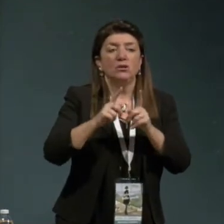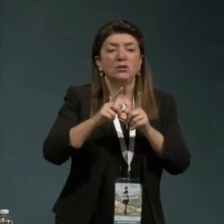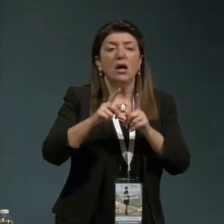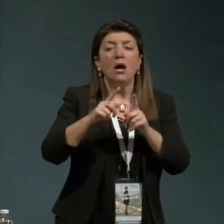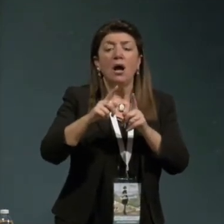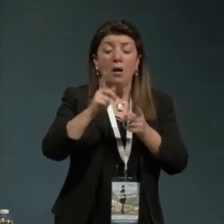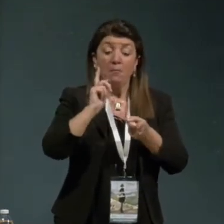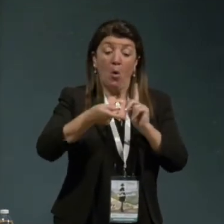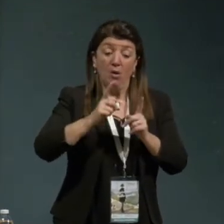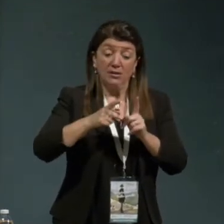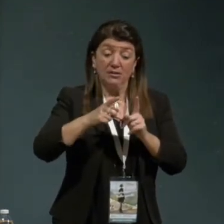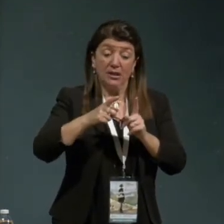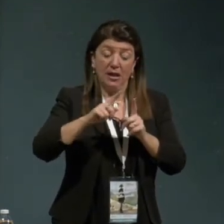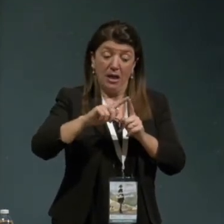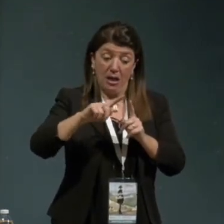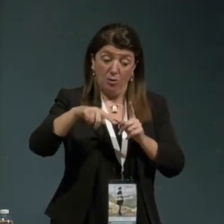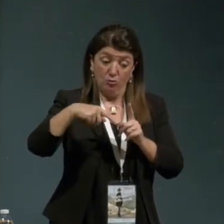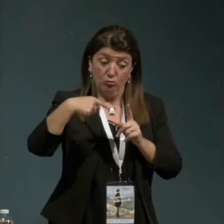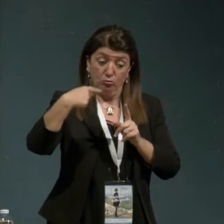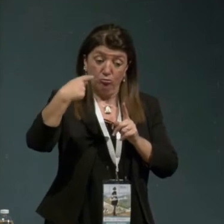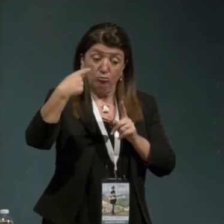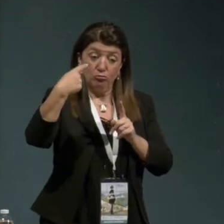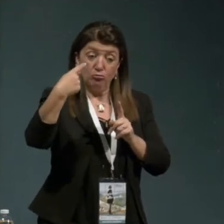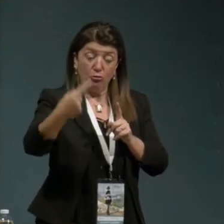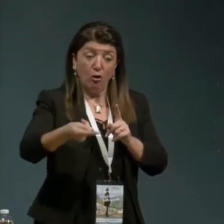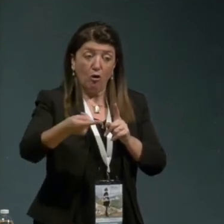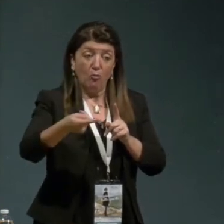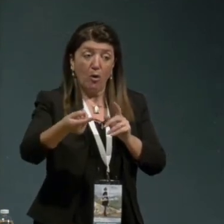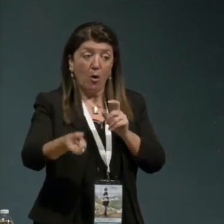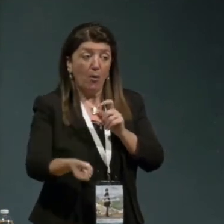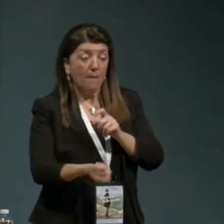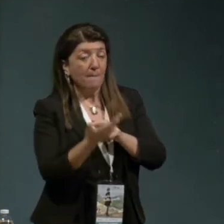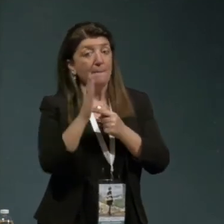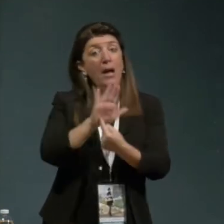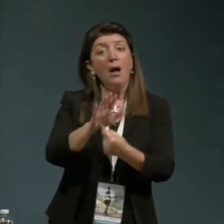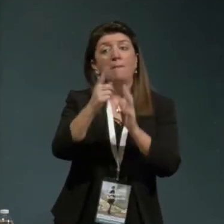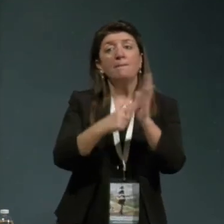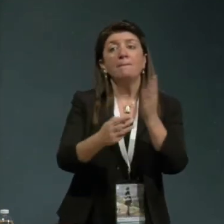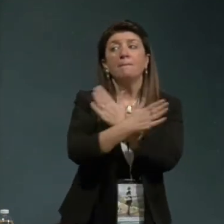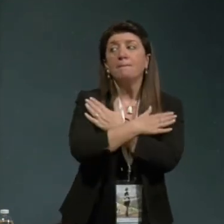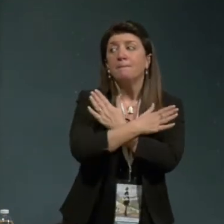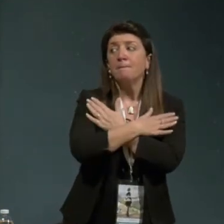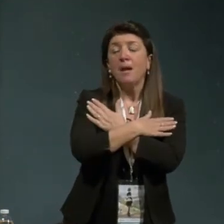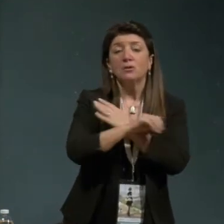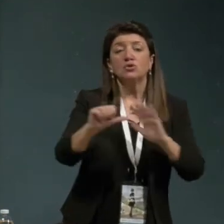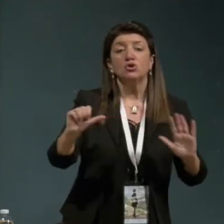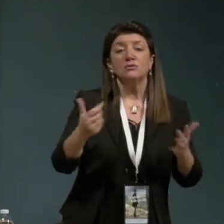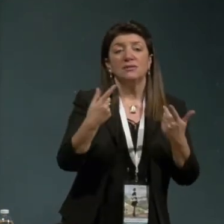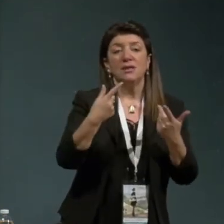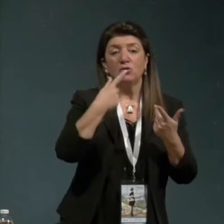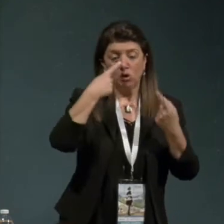politica passata che maggio era una ripetizione generale della rivoluzione